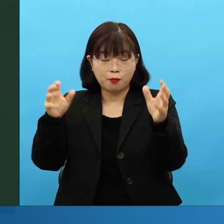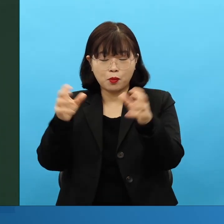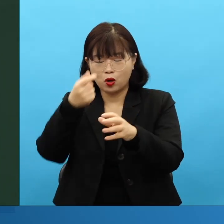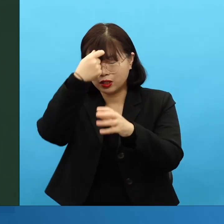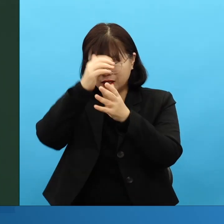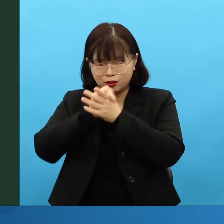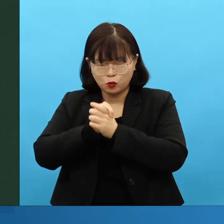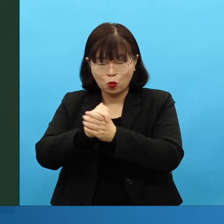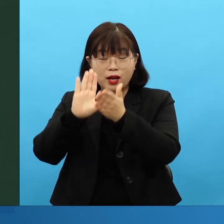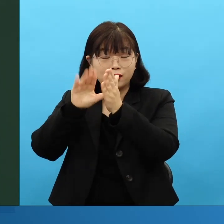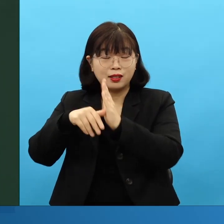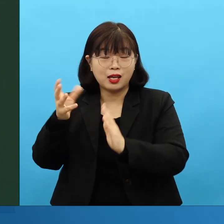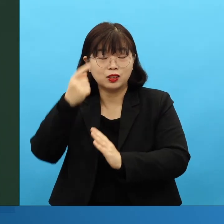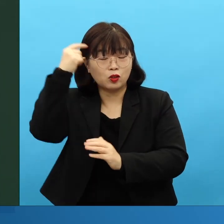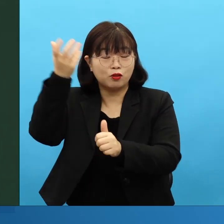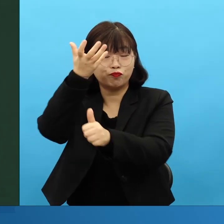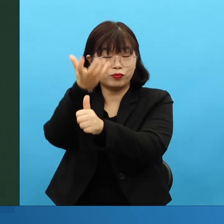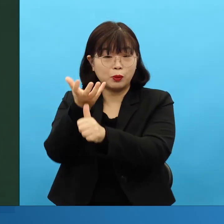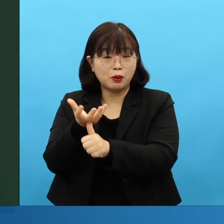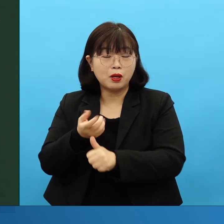오늘 무슨 기도를 해야 될 것이냐 하는 거죠.